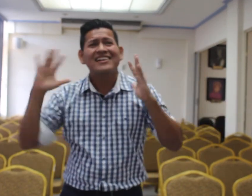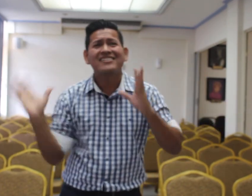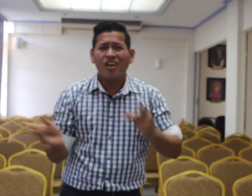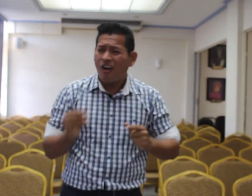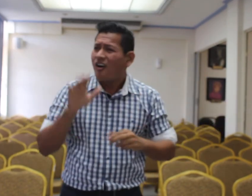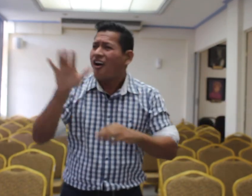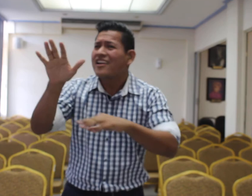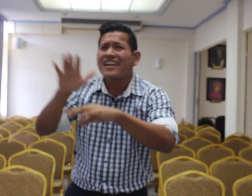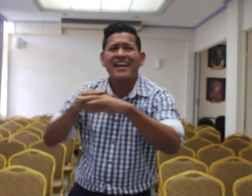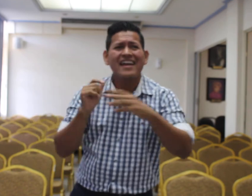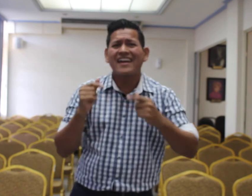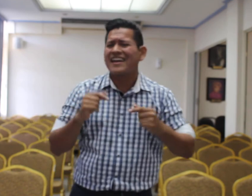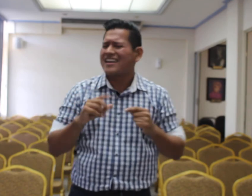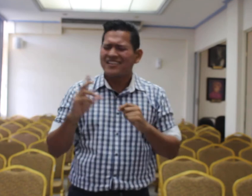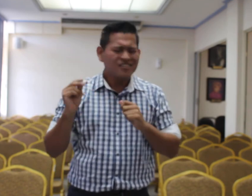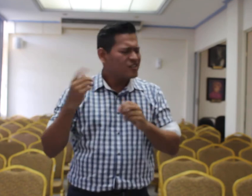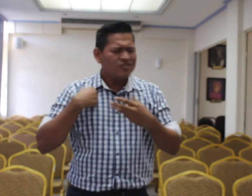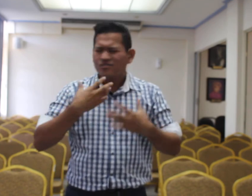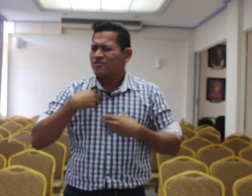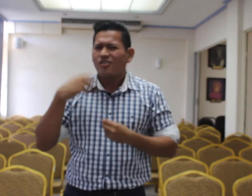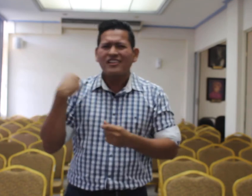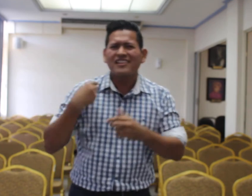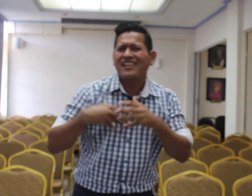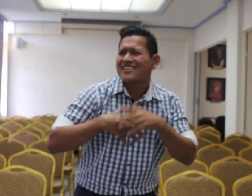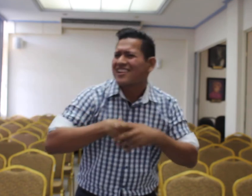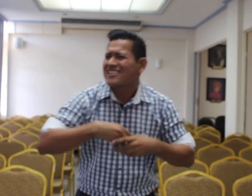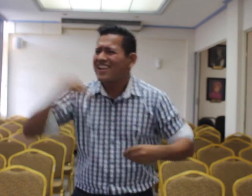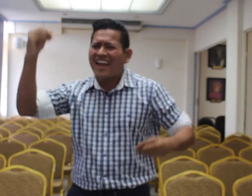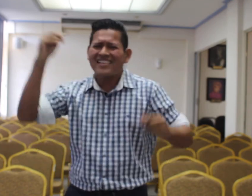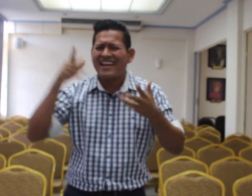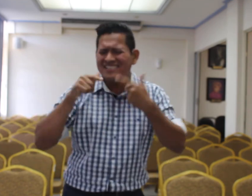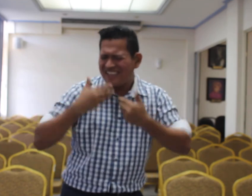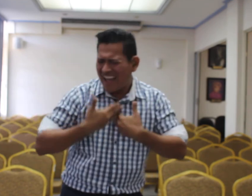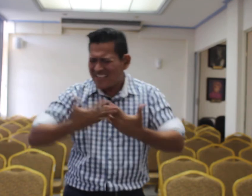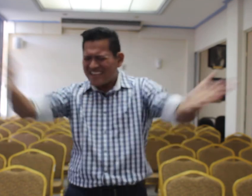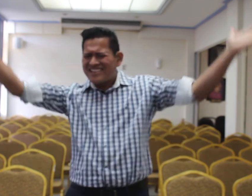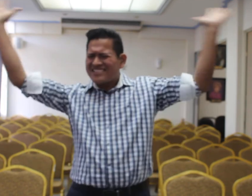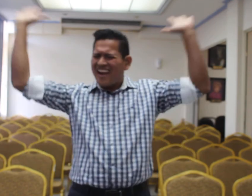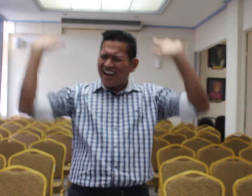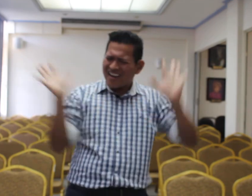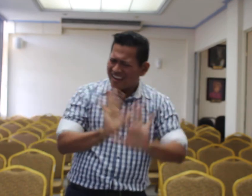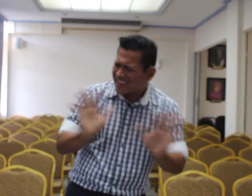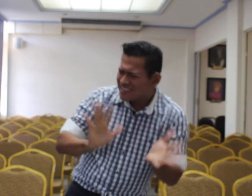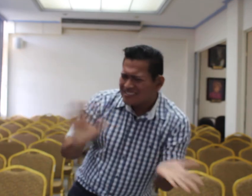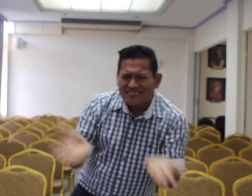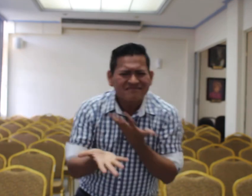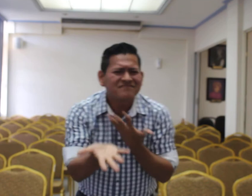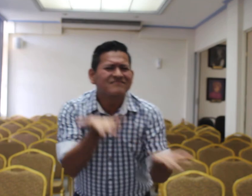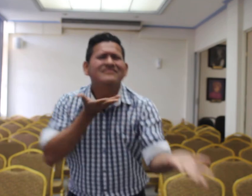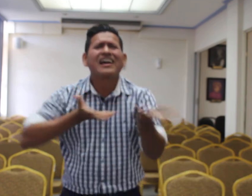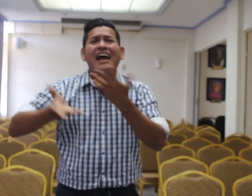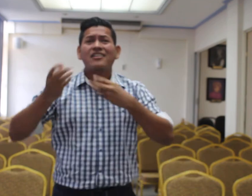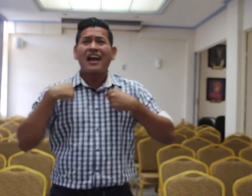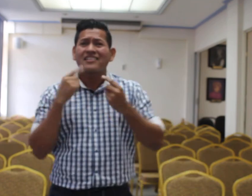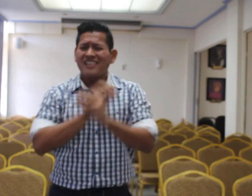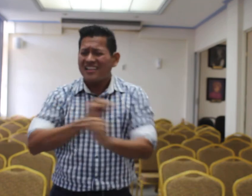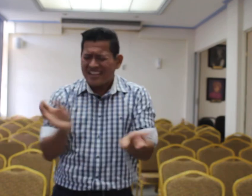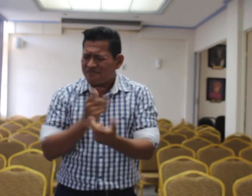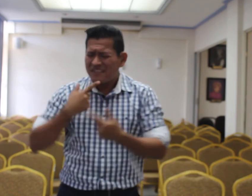Oye, esto no tiene salida, ya nada sirve